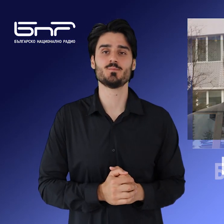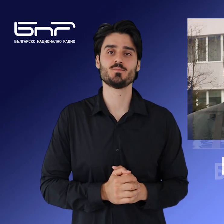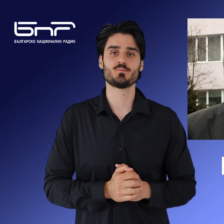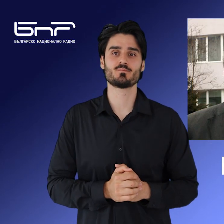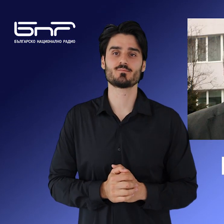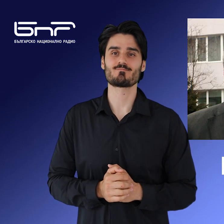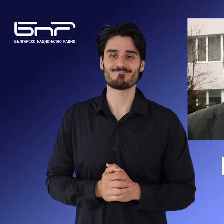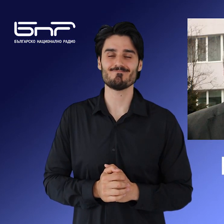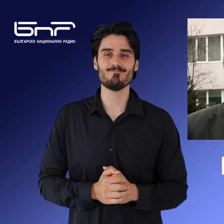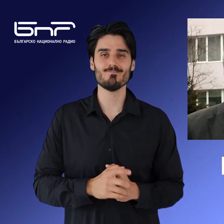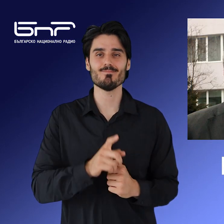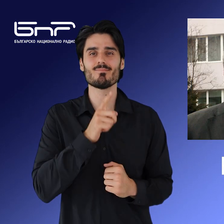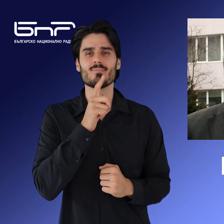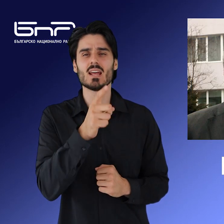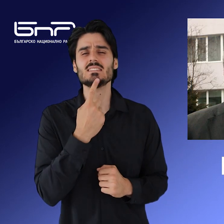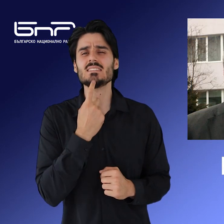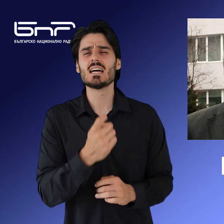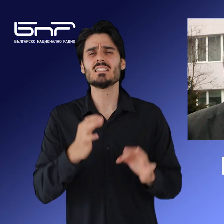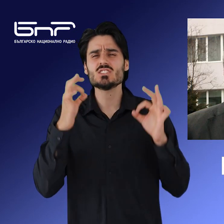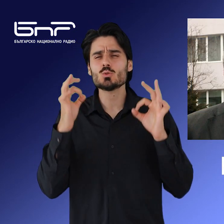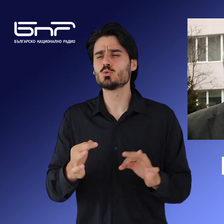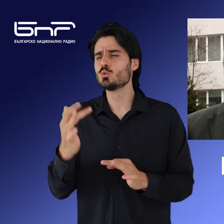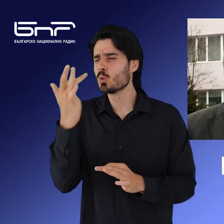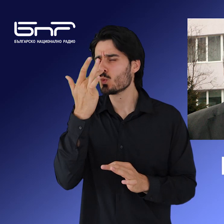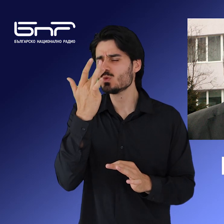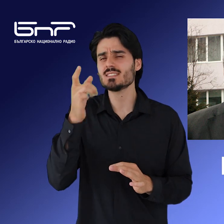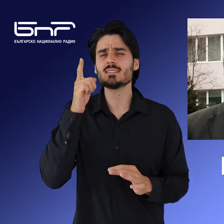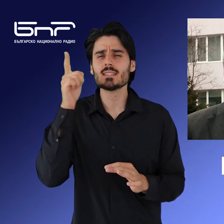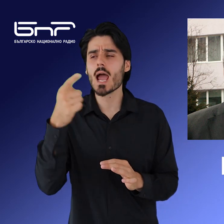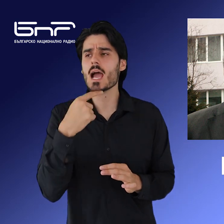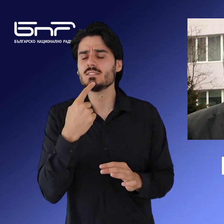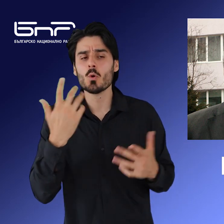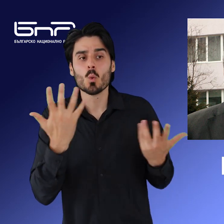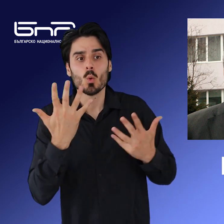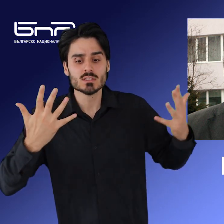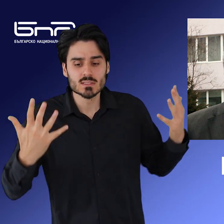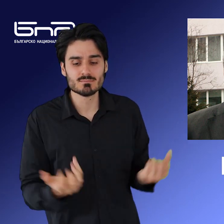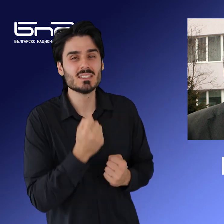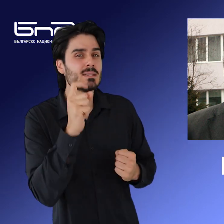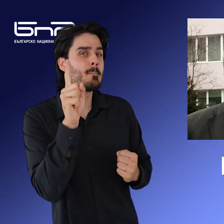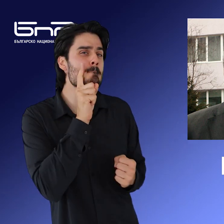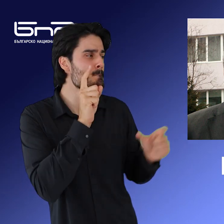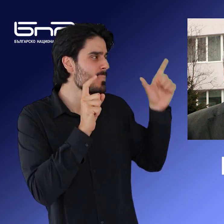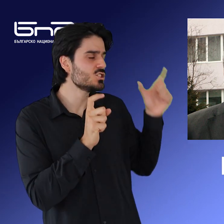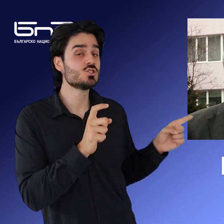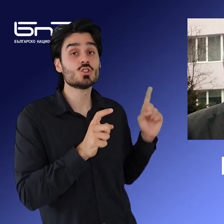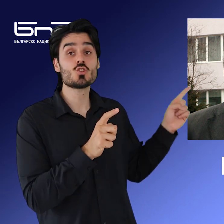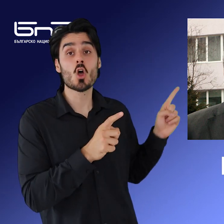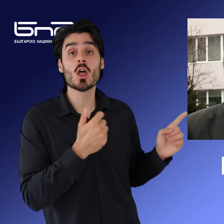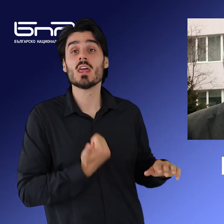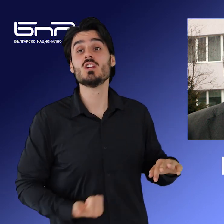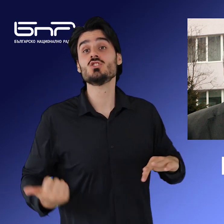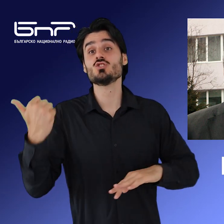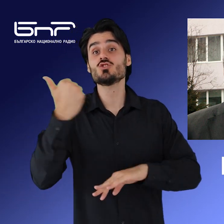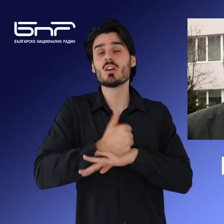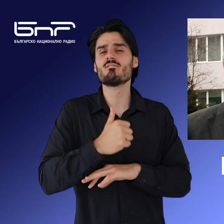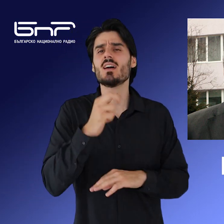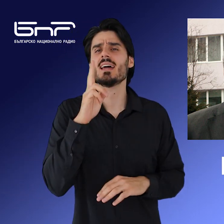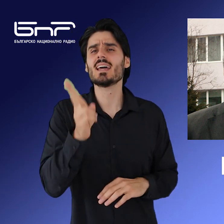Слушате Федералната сигурност на Русия съобщи, че е предотвратила атентат срещу ръководителя на така наречената република Крим Сергей